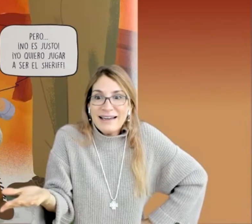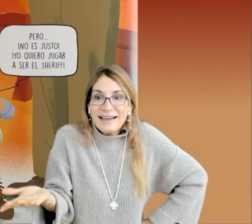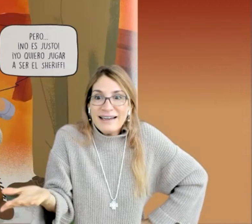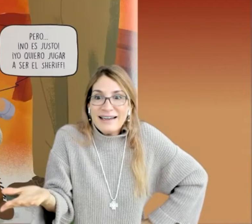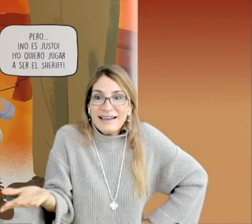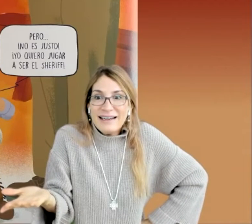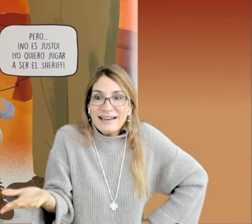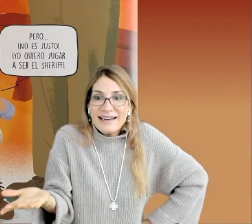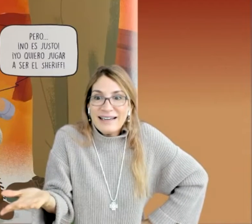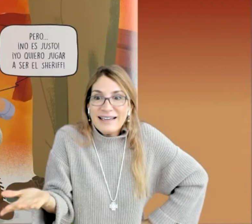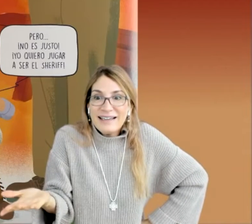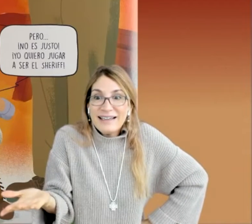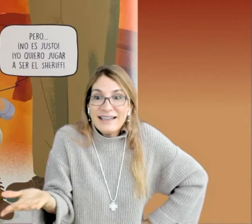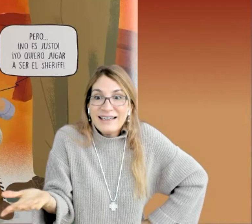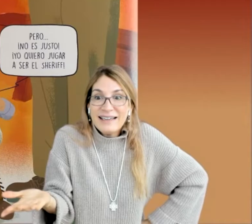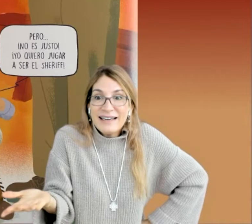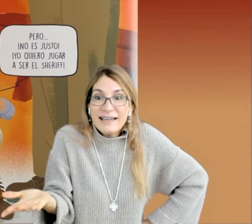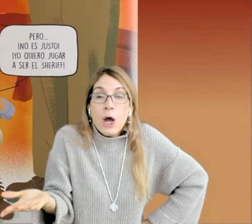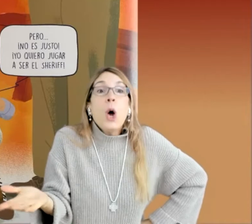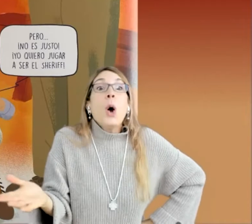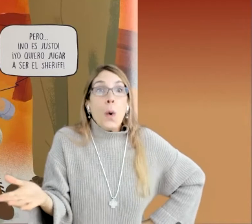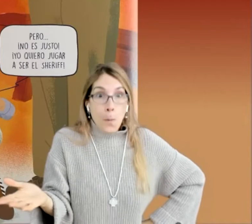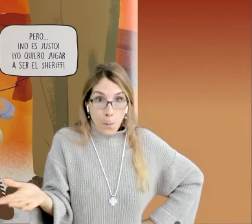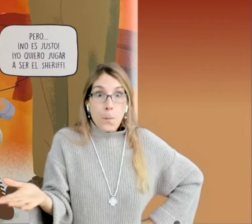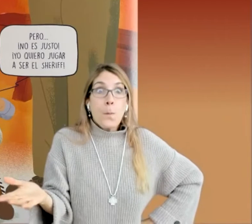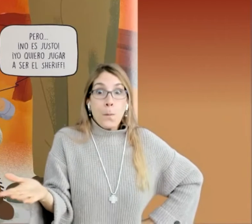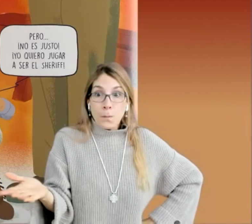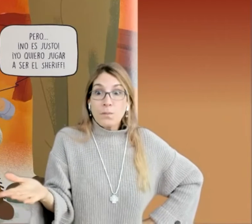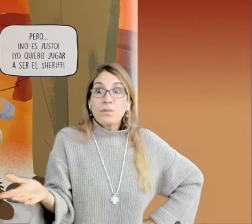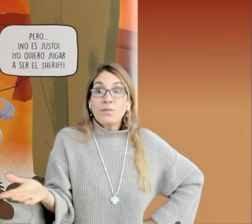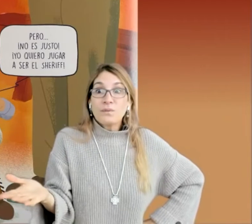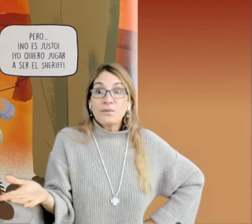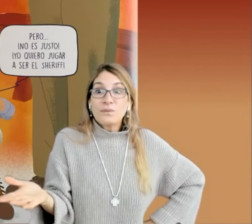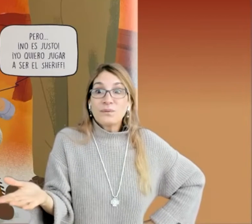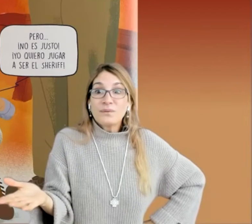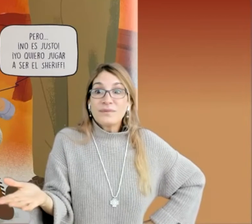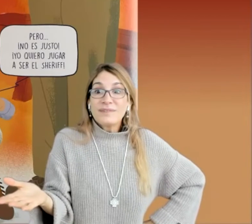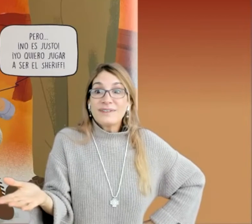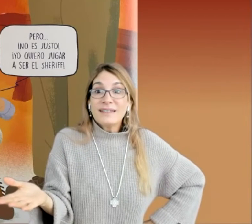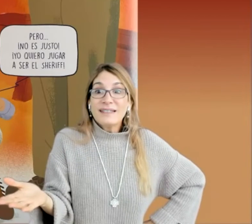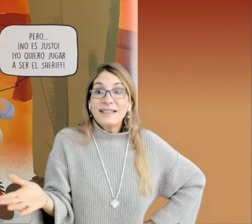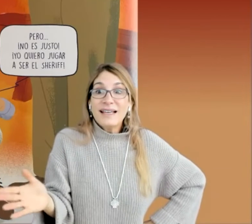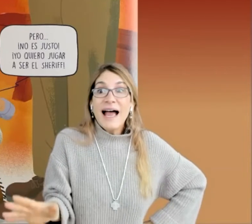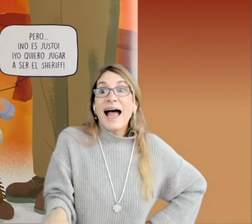Porque Oto era muy bandón y ellos pensaban que era una bromita, pero no era. Era porque